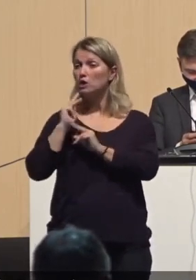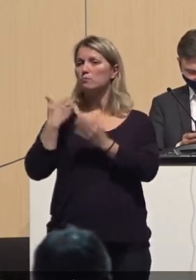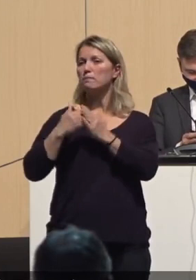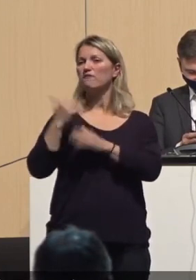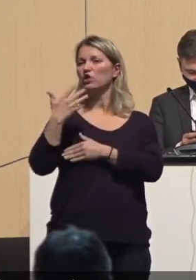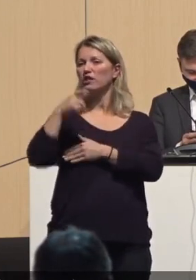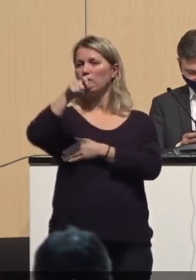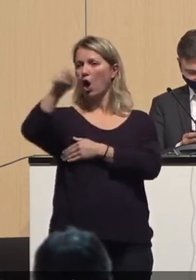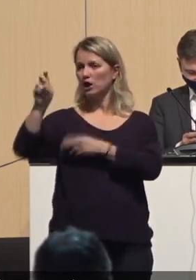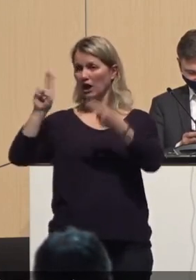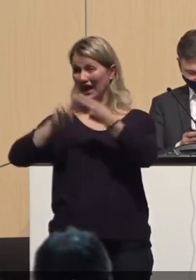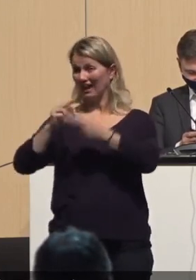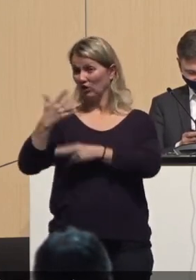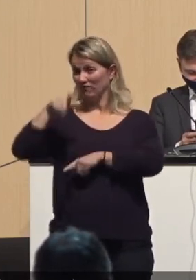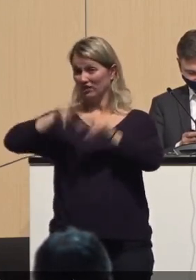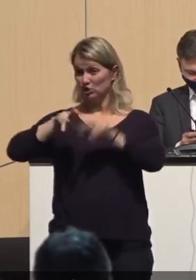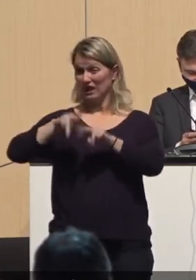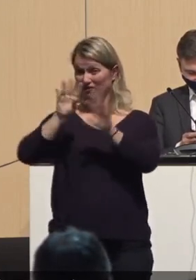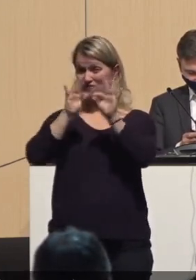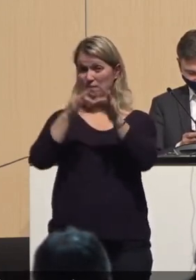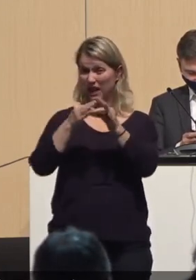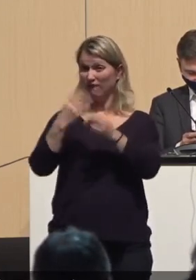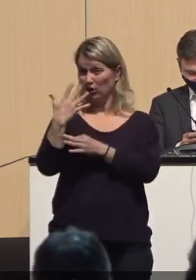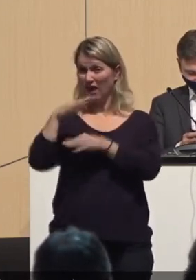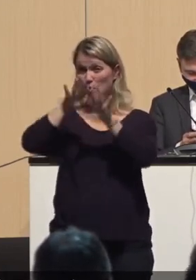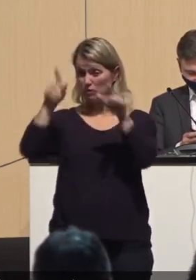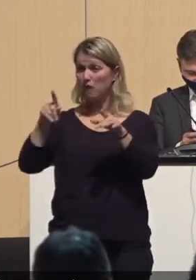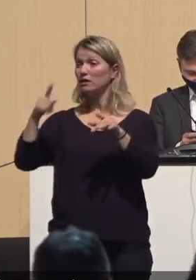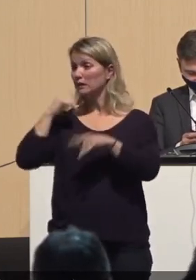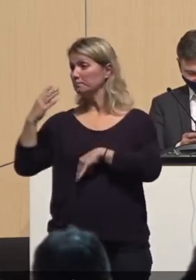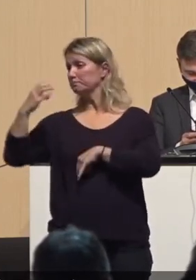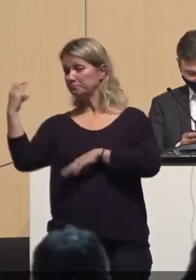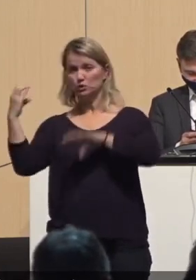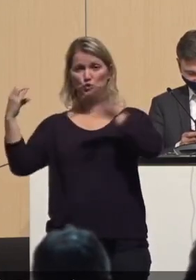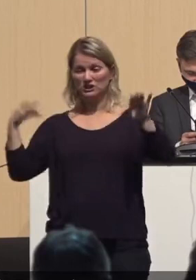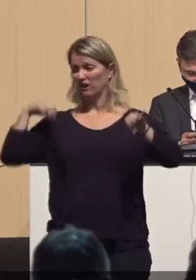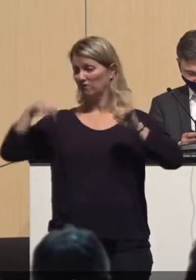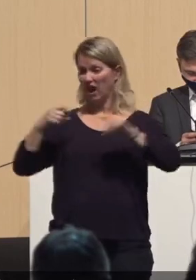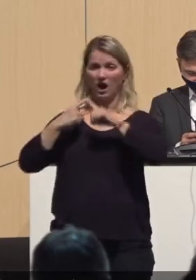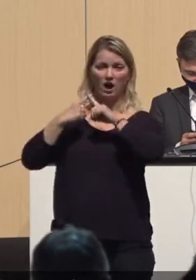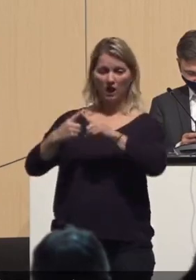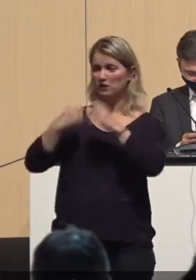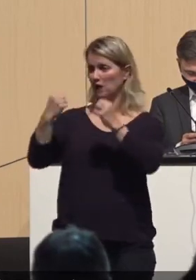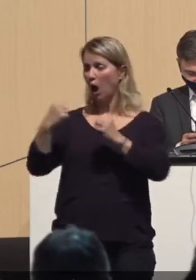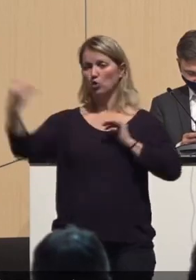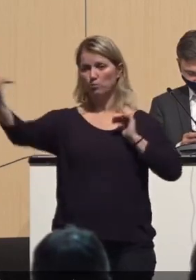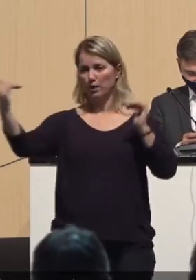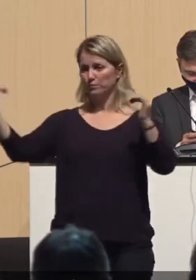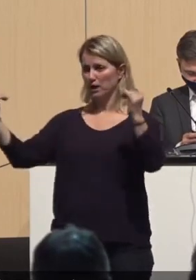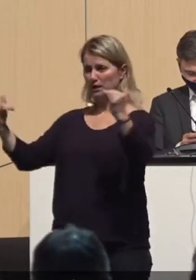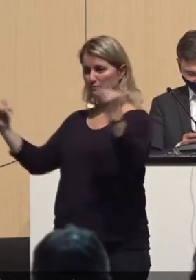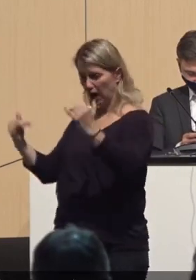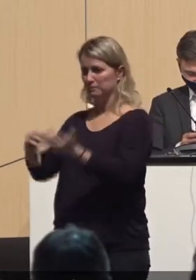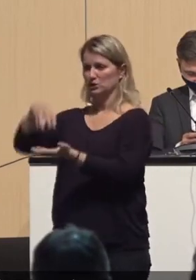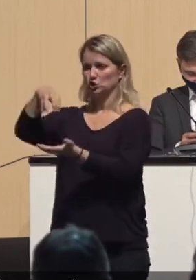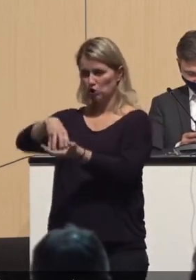Haushalten, aus fünf verschiedenen Familien fahren mit dem Bus, mit dem Fahrrad, mit dem Taxi, mit dem Auto irgendwie in die Stadt,